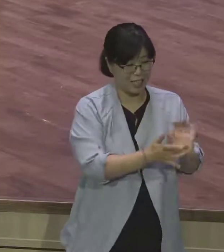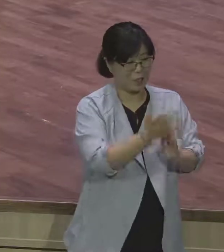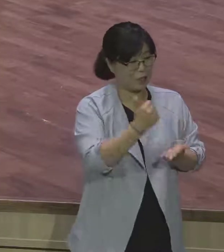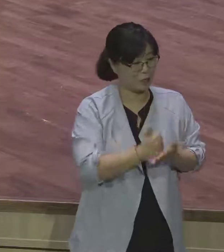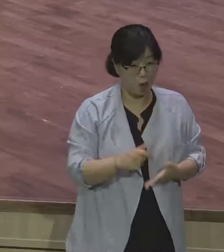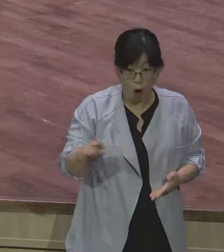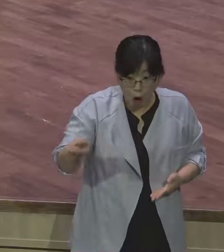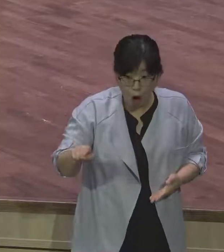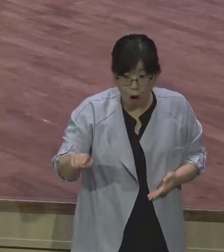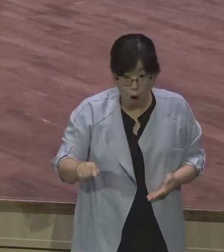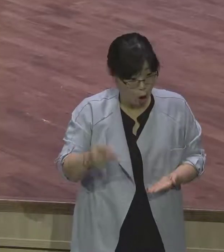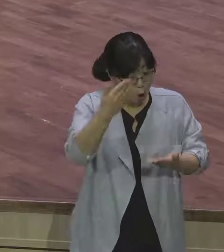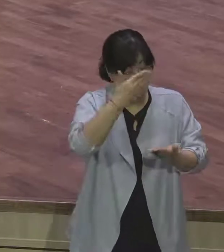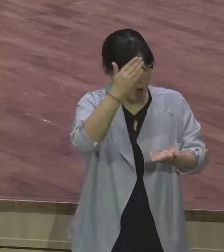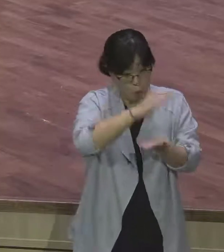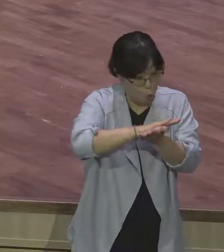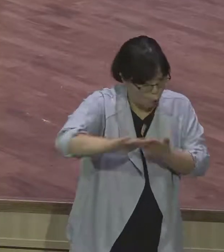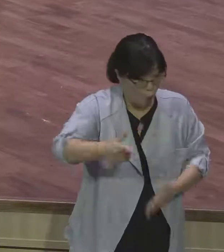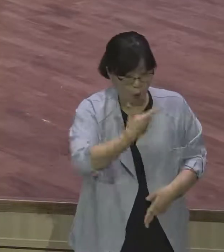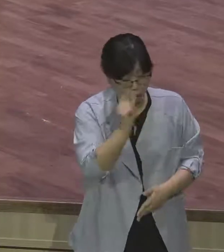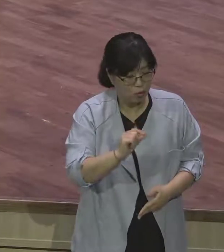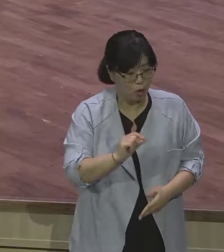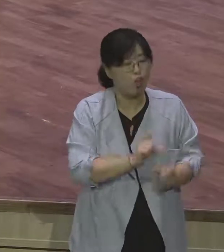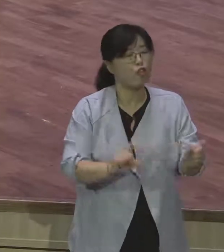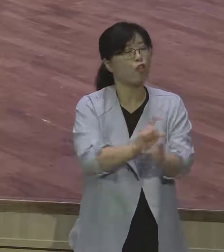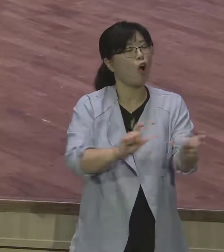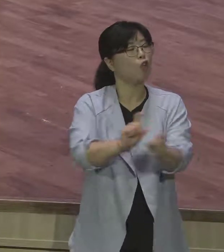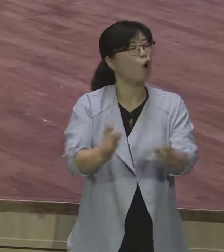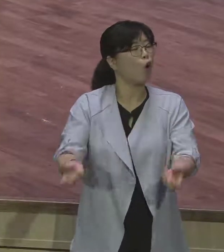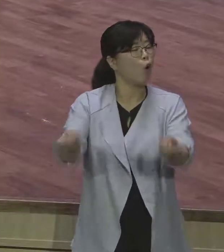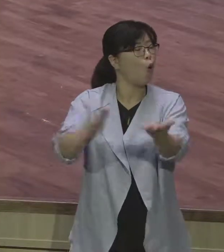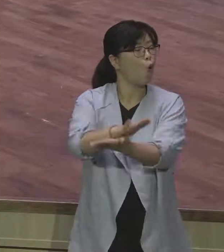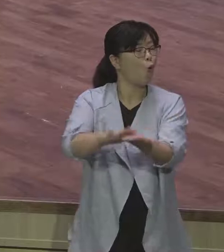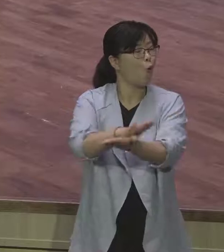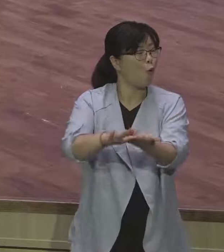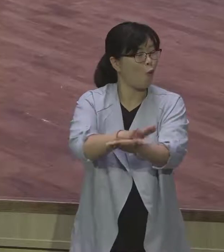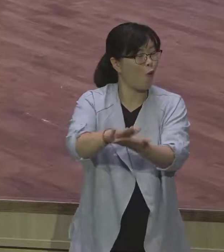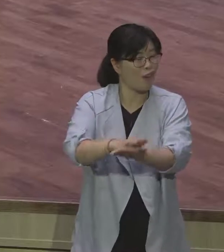그게 첫 기적이요. 포도주 더 많이 먹고 더 놀아라.